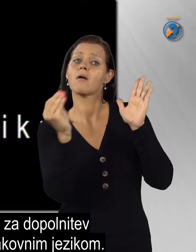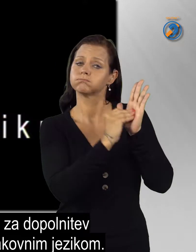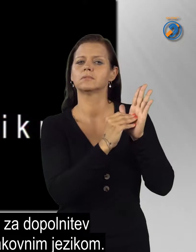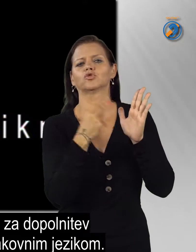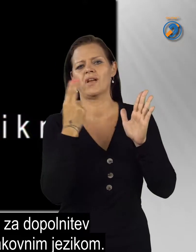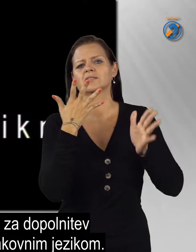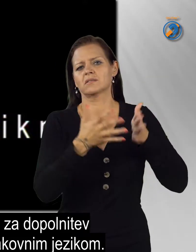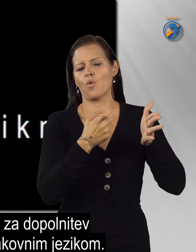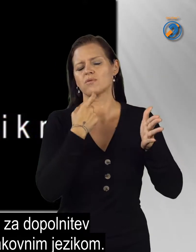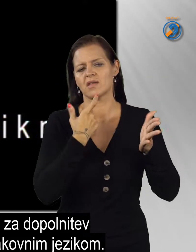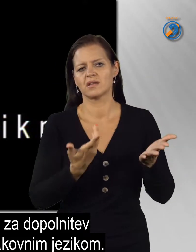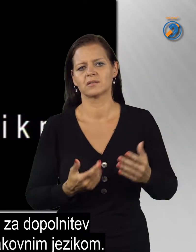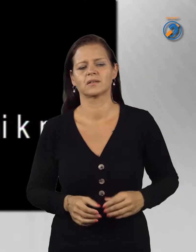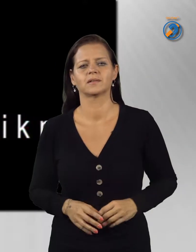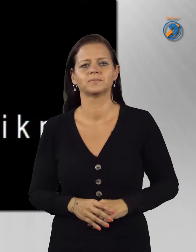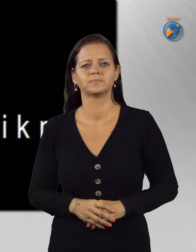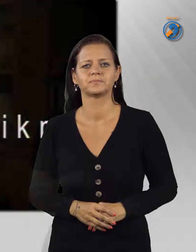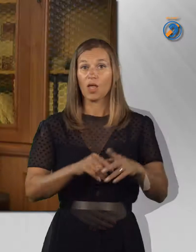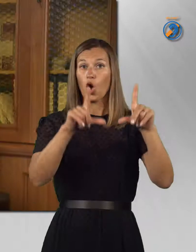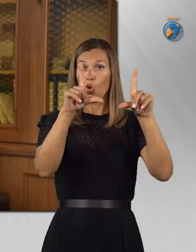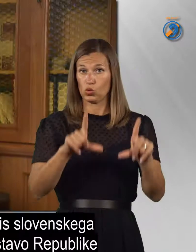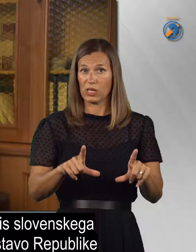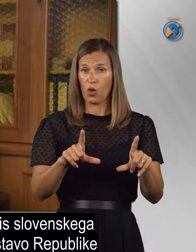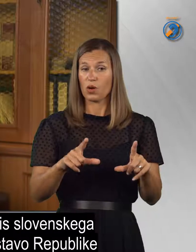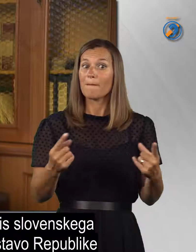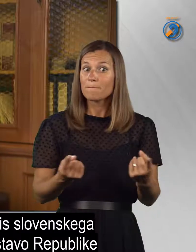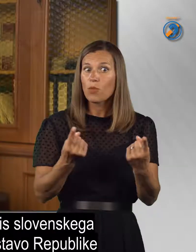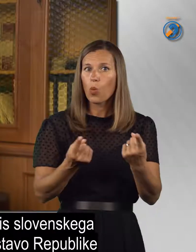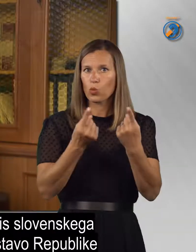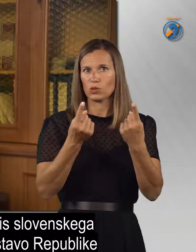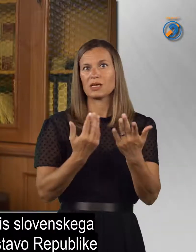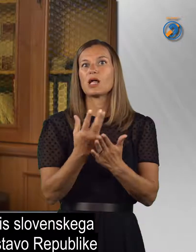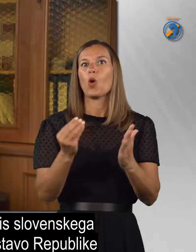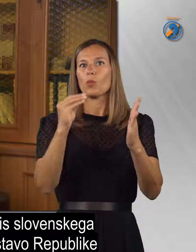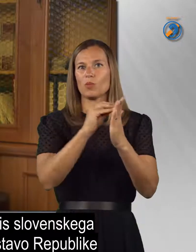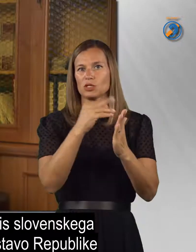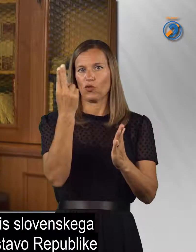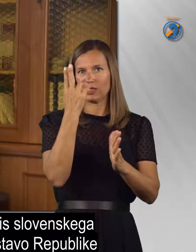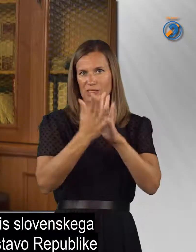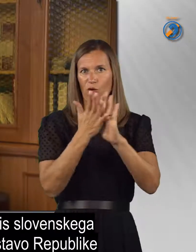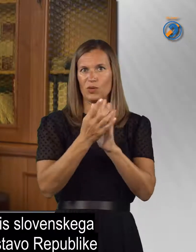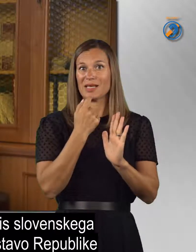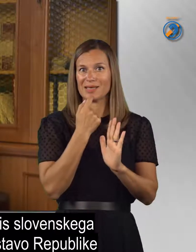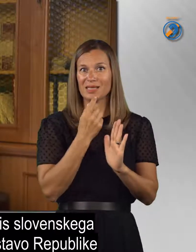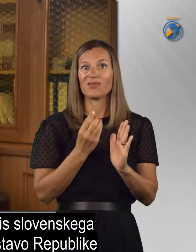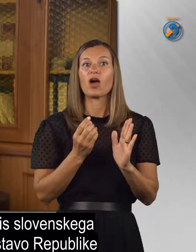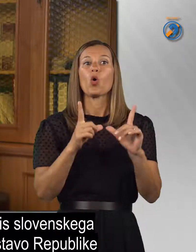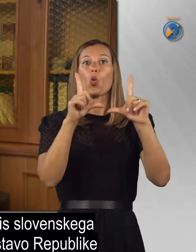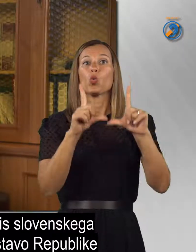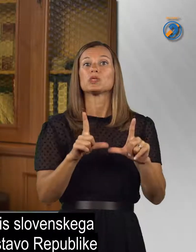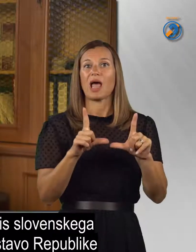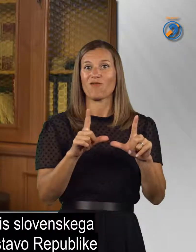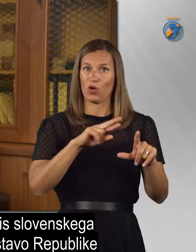ustave s slovenskim znakovnim jezikom. Glede ustavne pobude za opis slovenskega znakovnega